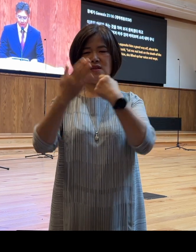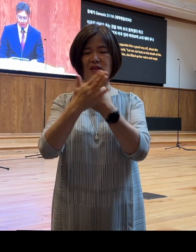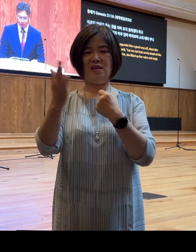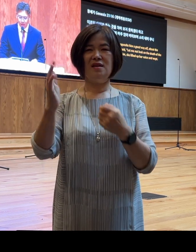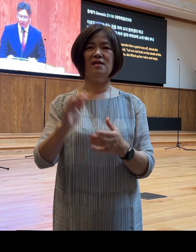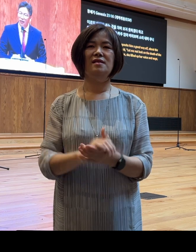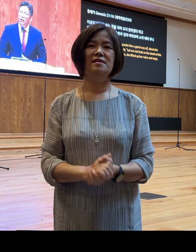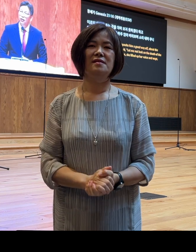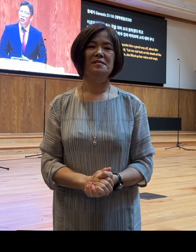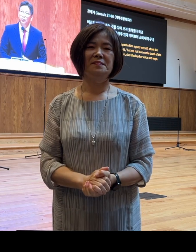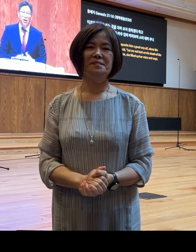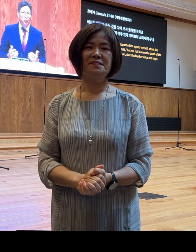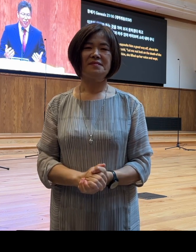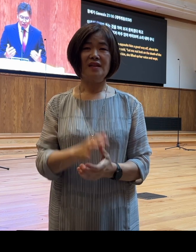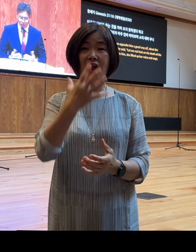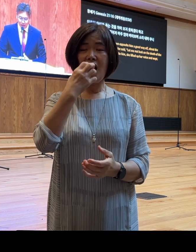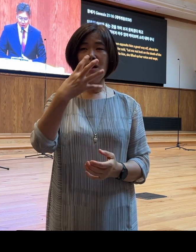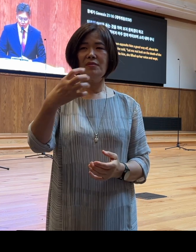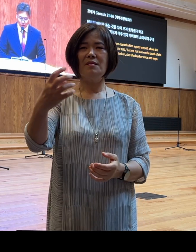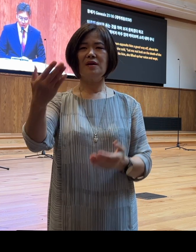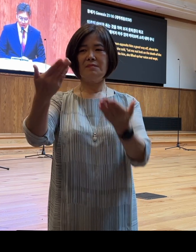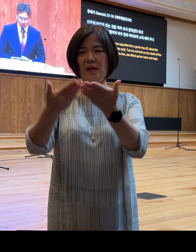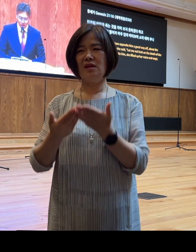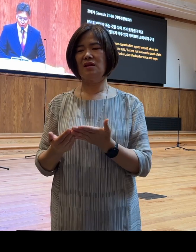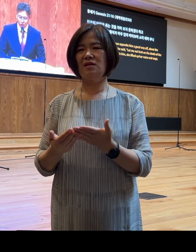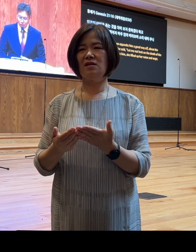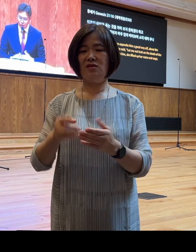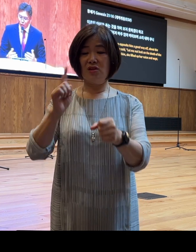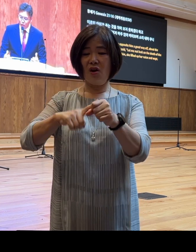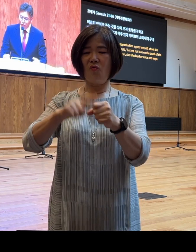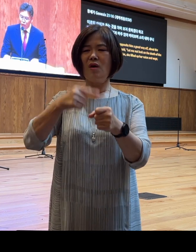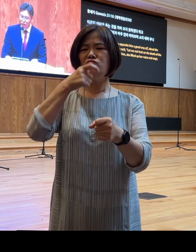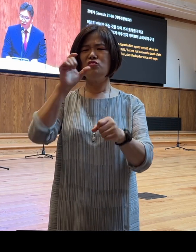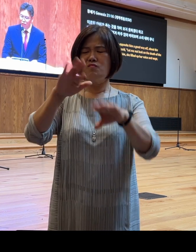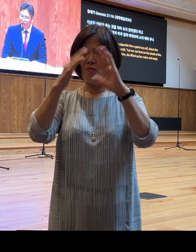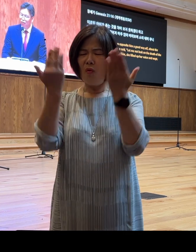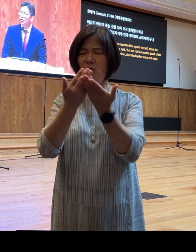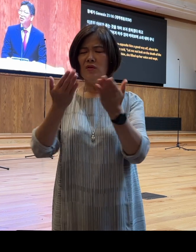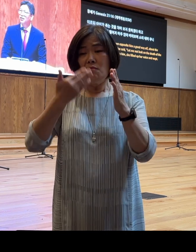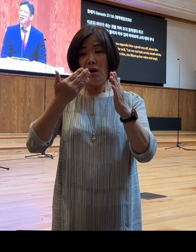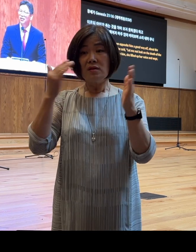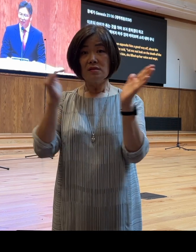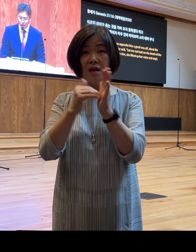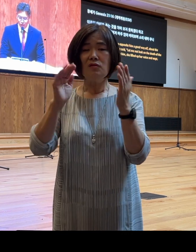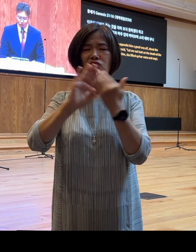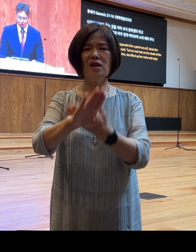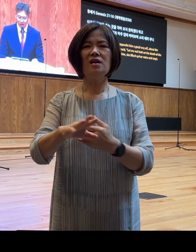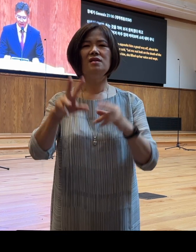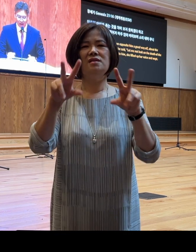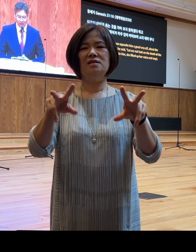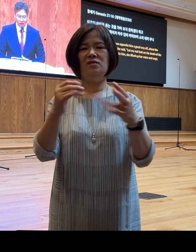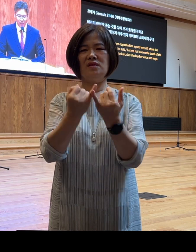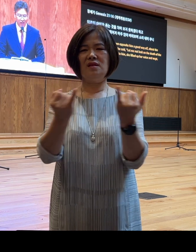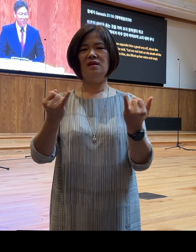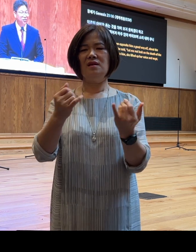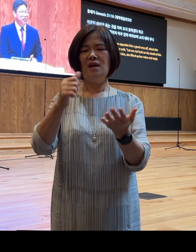여러분 아브라함에게서 받았던 떡과 물 모두를 소진하고 난 이후에 그녀는 아들을 작은 그늘에 있는